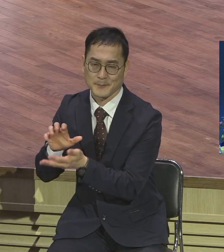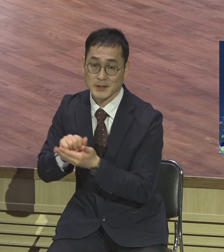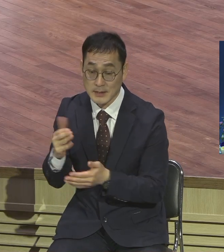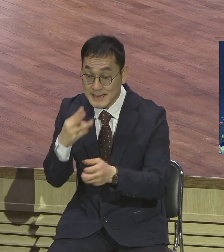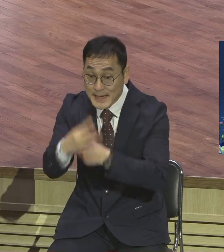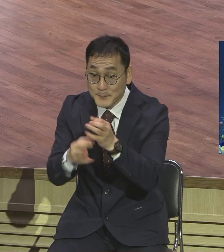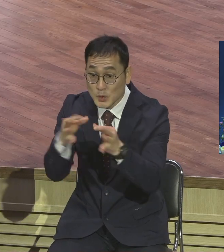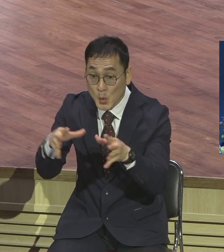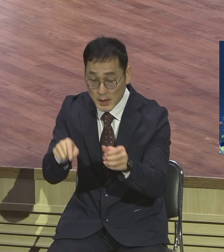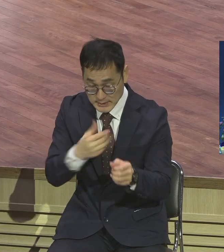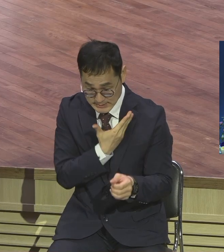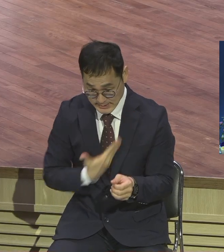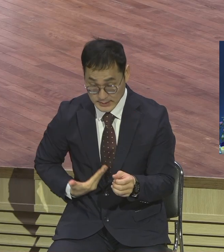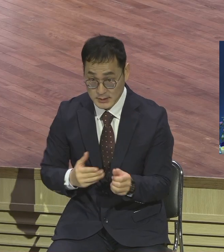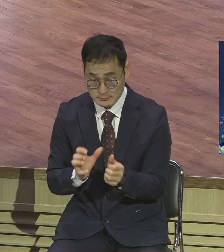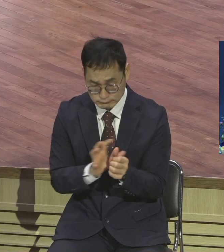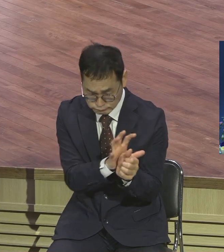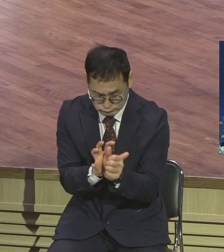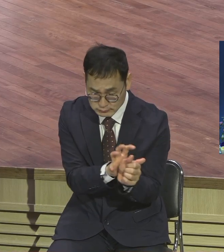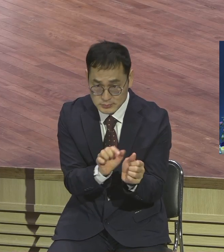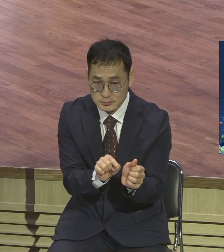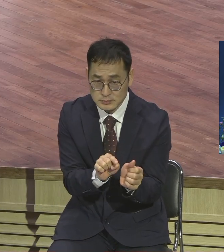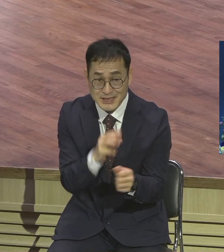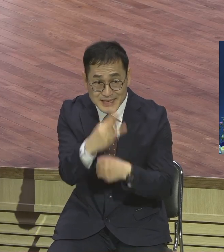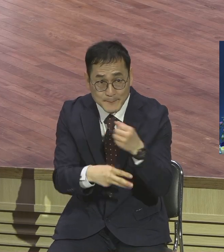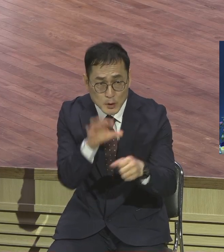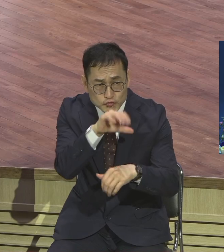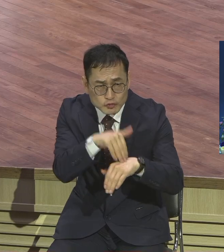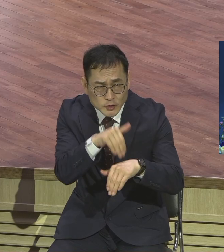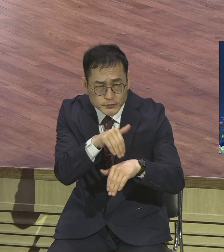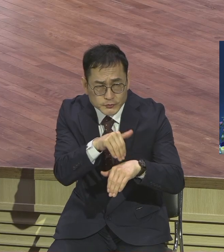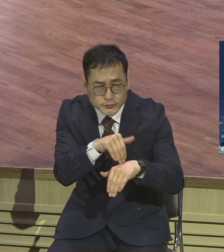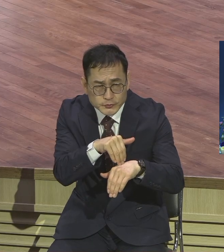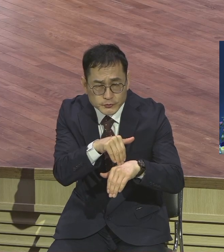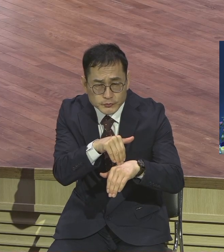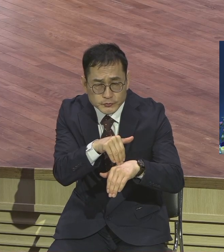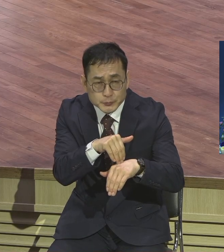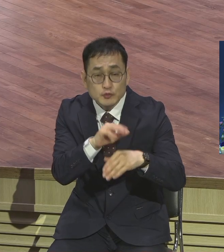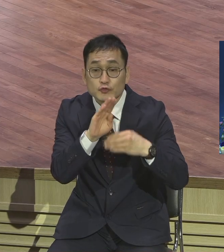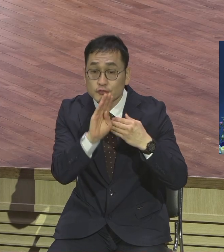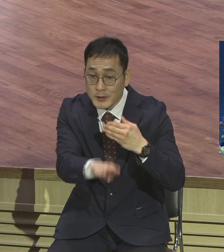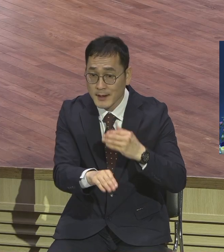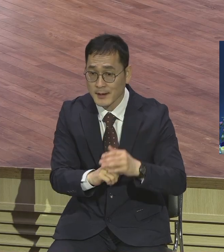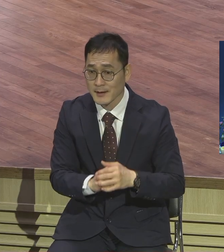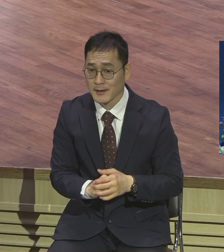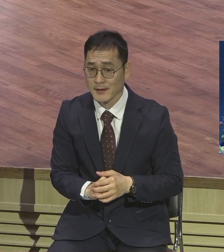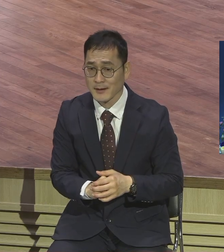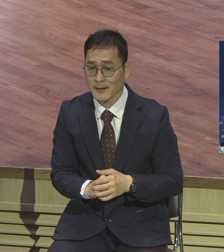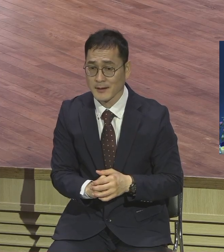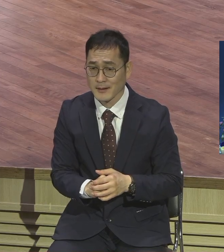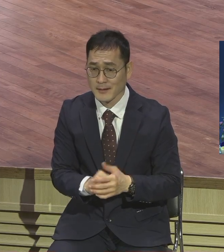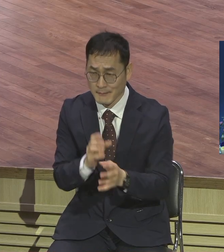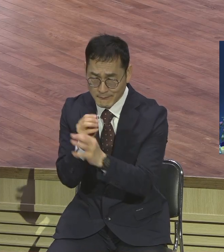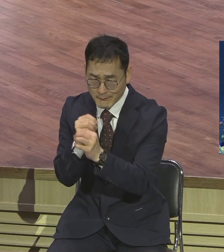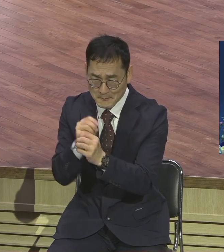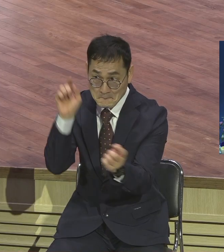훈련받았던 이들이 하나님의 시간표가 되니까 그들의 입을 통해서 그들의 삶을 통해서 막 쏟아져 나오는 겁니다 가는